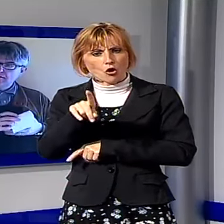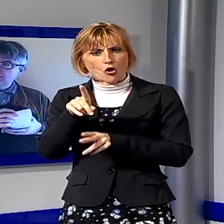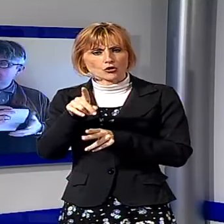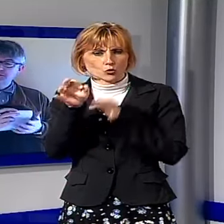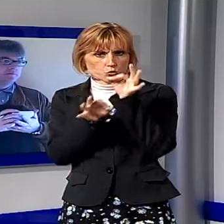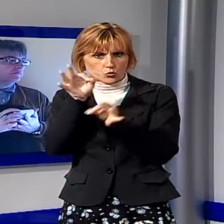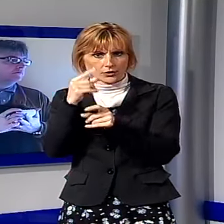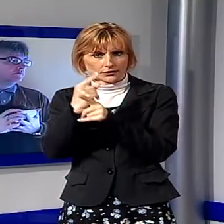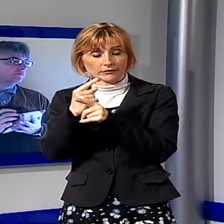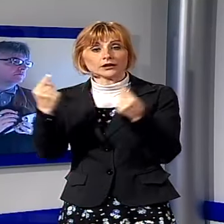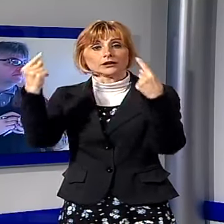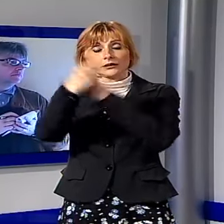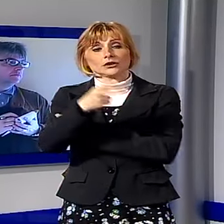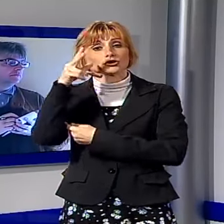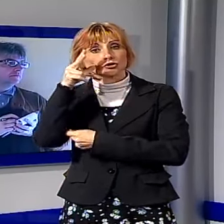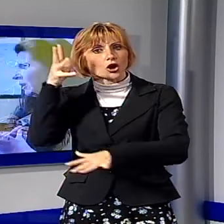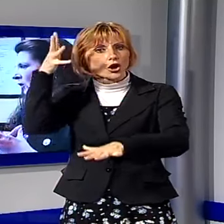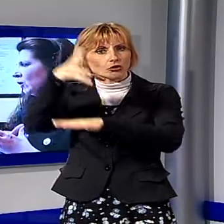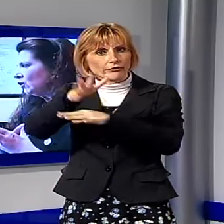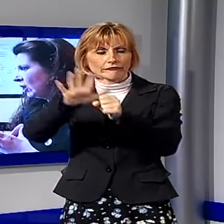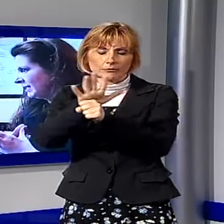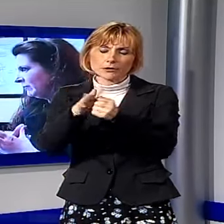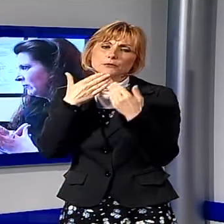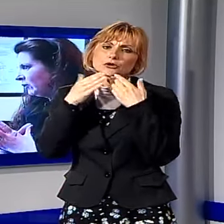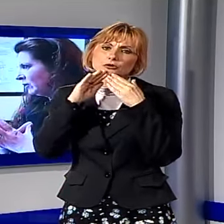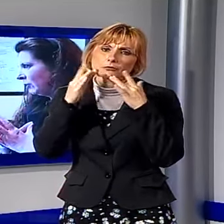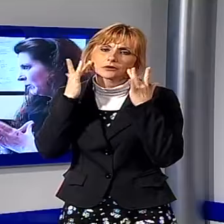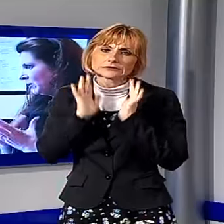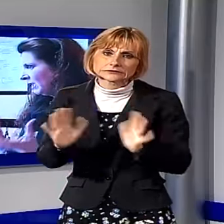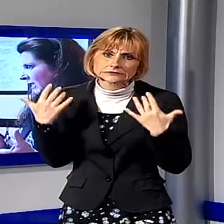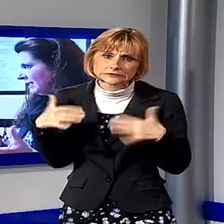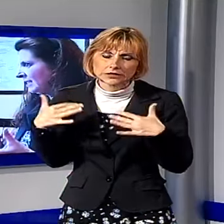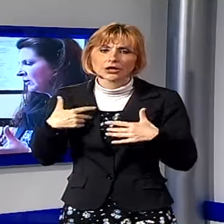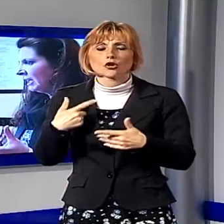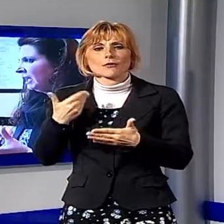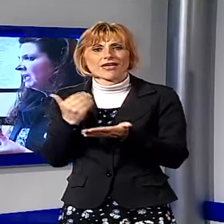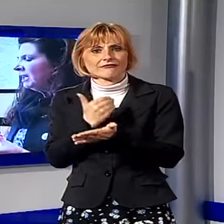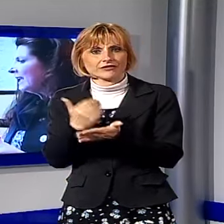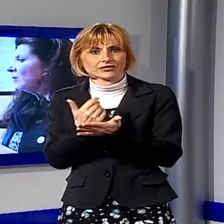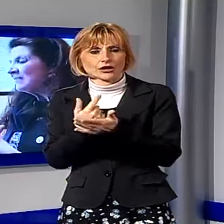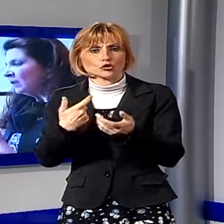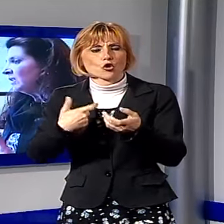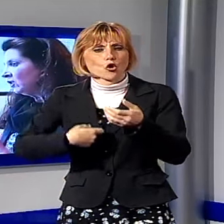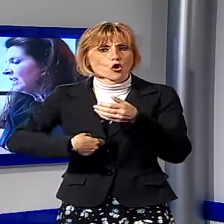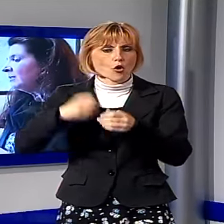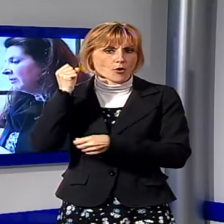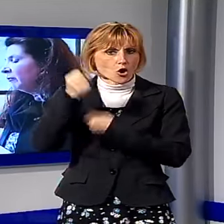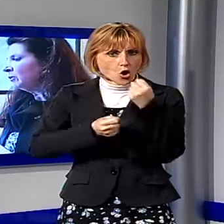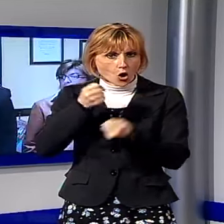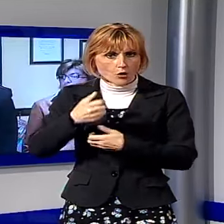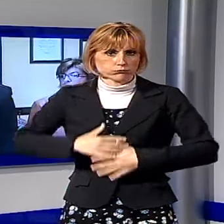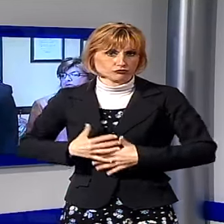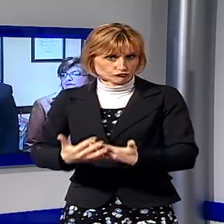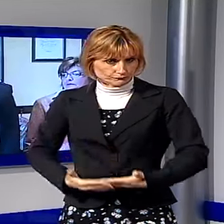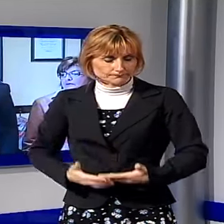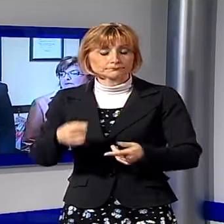Per la donna invece l'intervento dei familiari è stato provvidenziale, ha evitato colpi al basso ventre e il bambino si è salvato. Stepic è stato